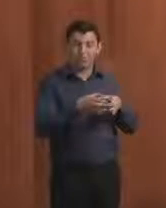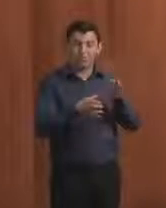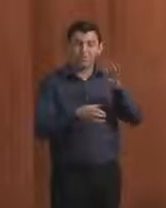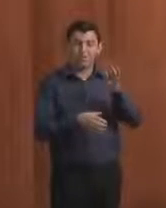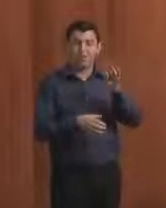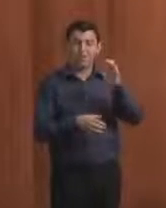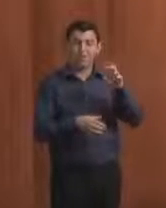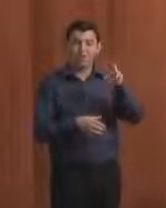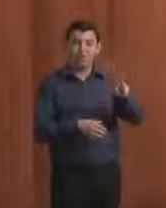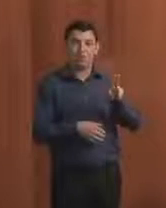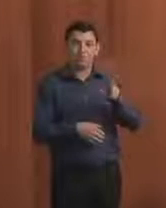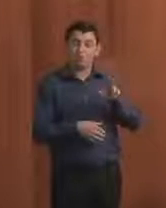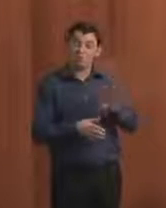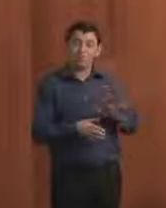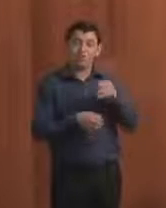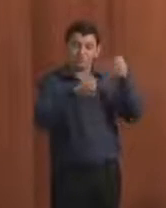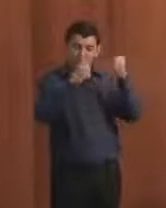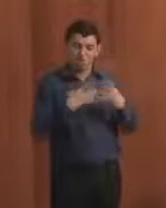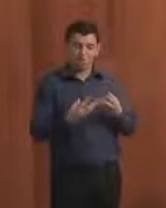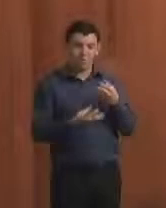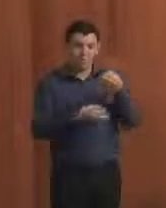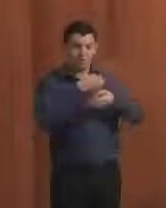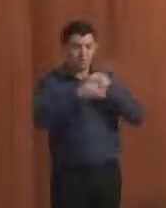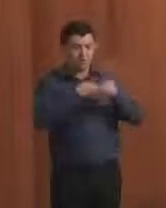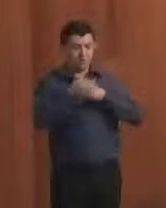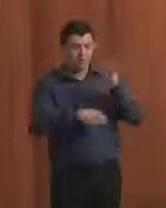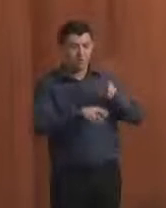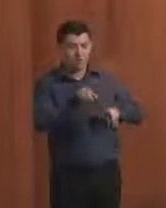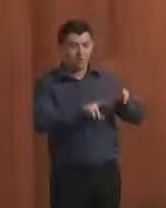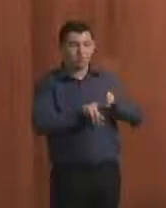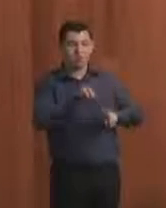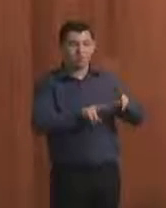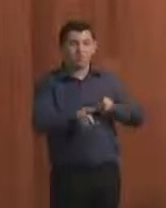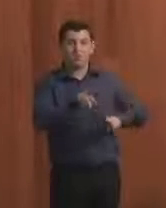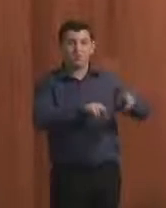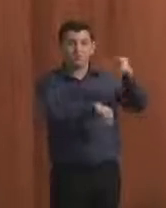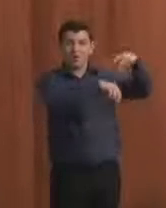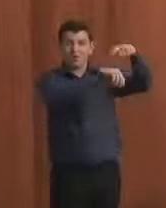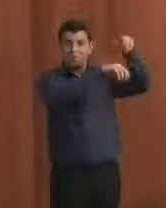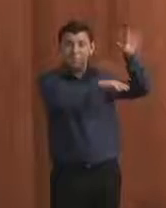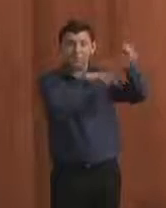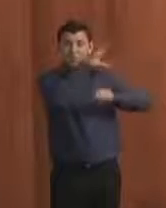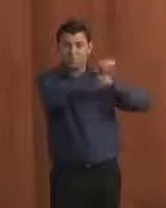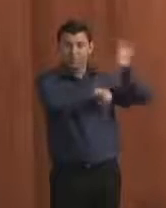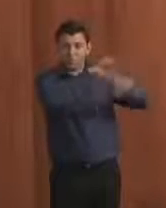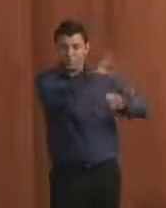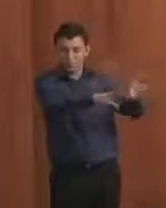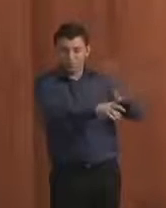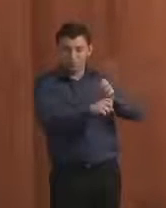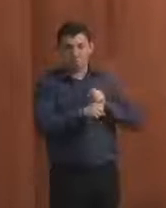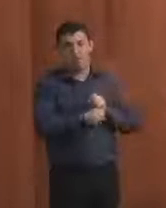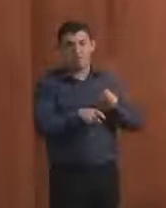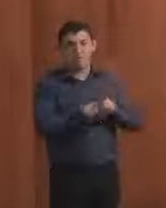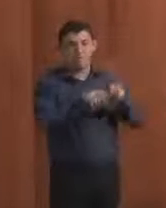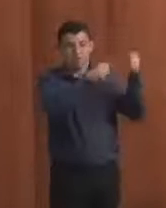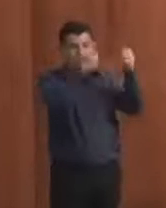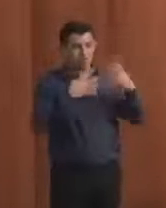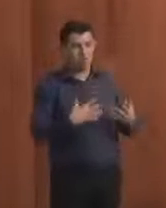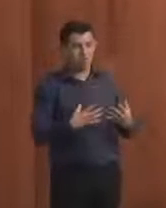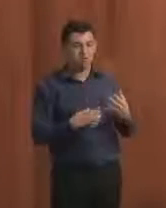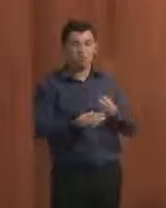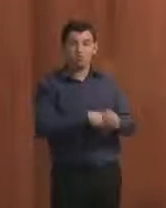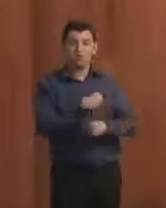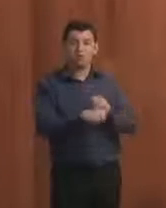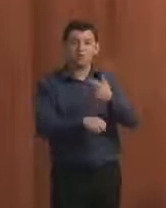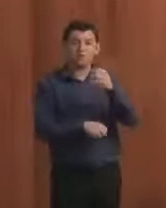critérios que eles utilizam, que são critérios internacionais, e comentou também que, a partir de 2006, foram separados